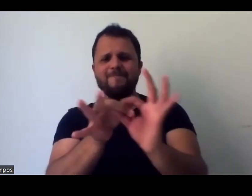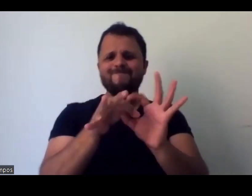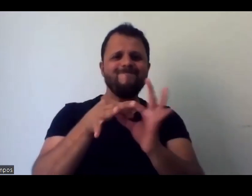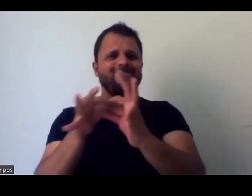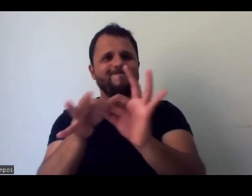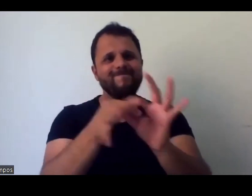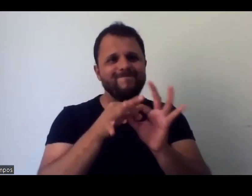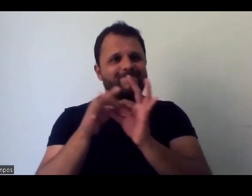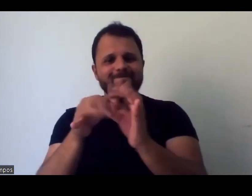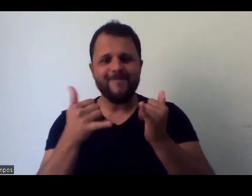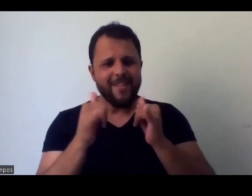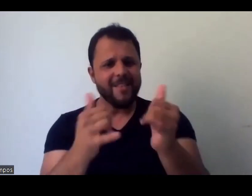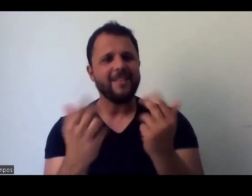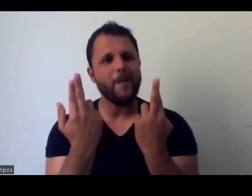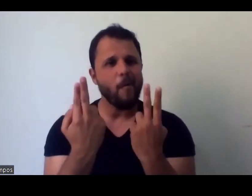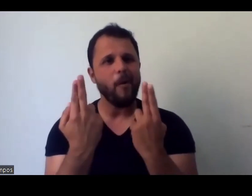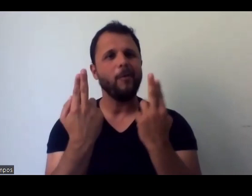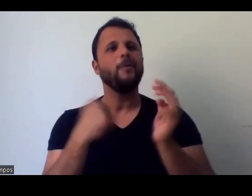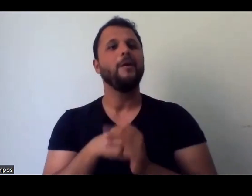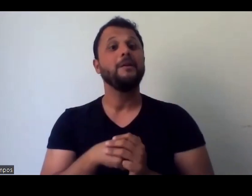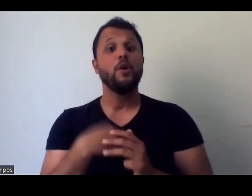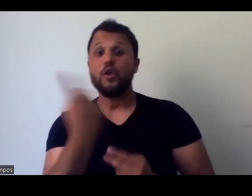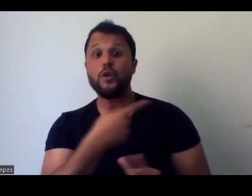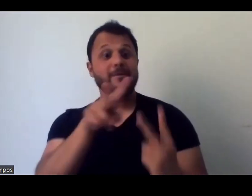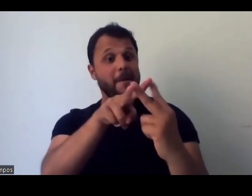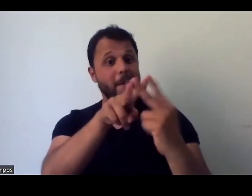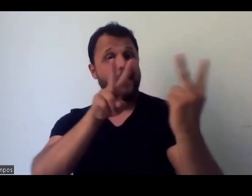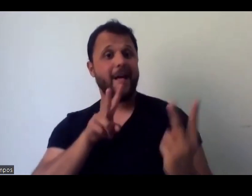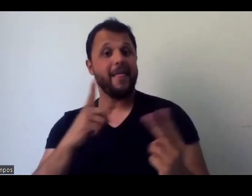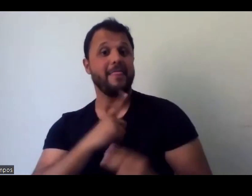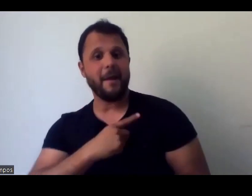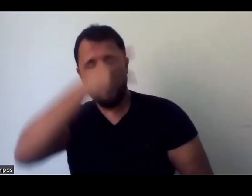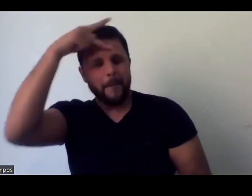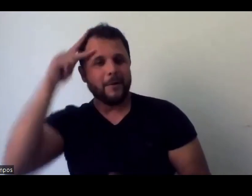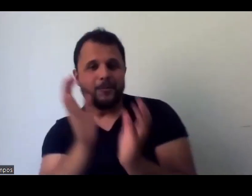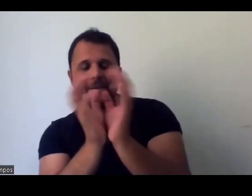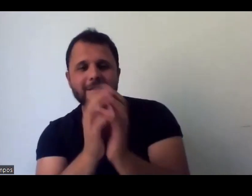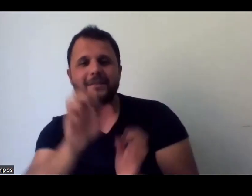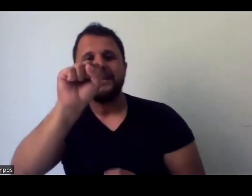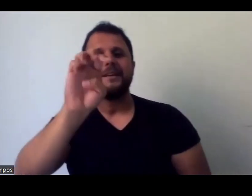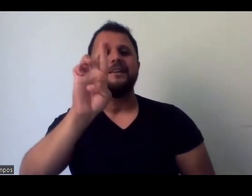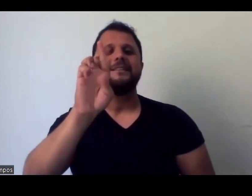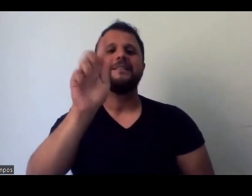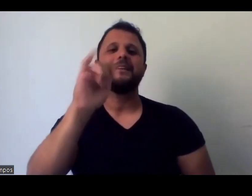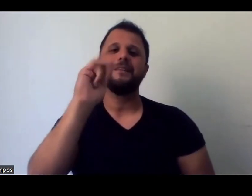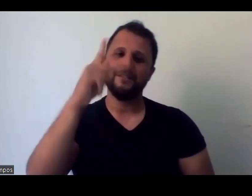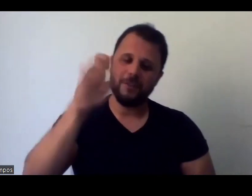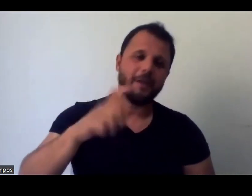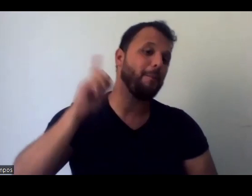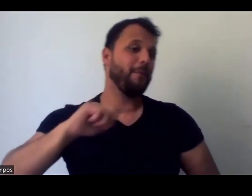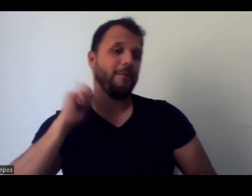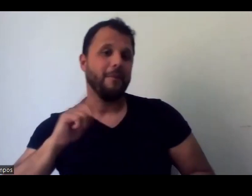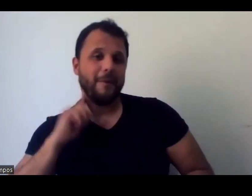mesmo a gente estando online, a gente já viu que a gente tem pessoas de Recife, de Sergipe, da Bahia, de Minas Gerais, São